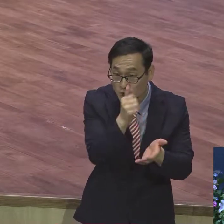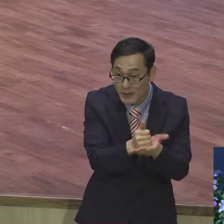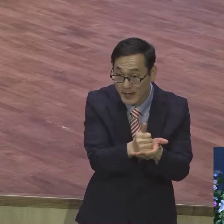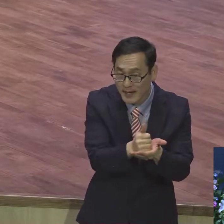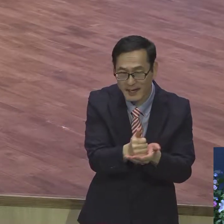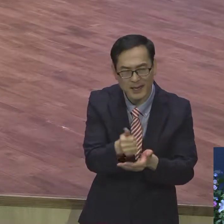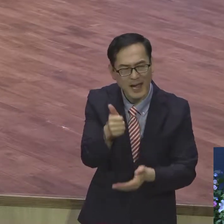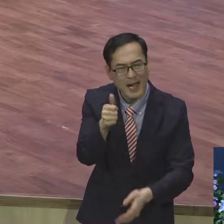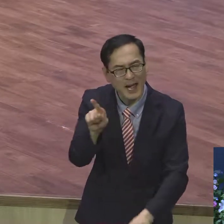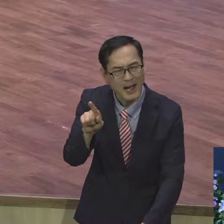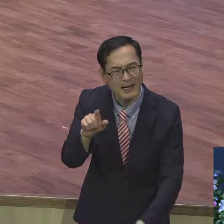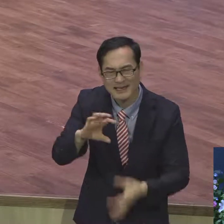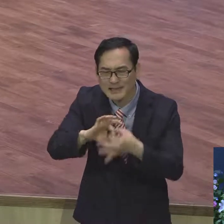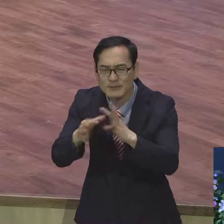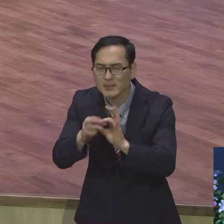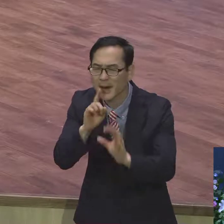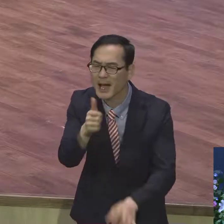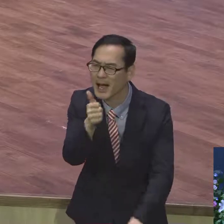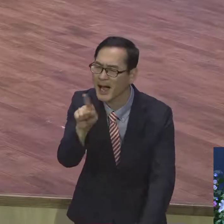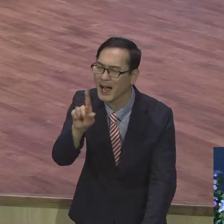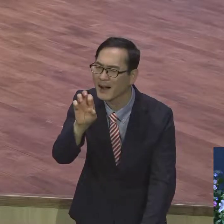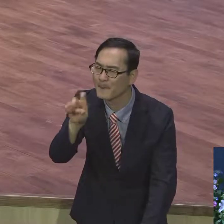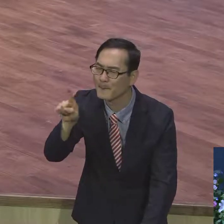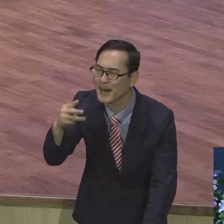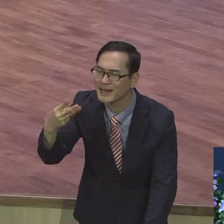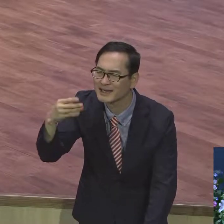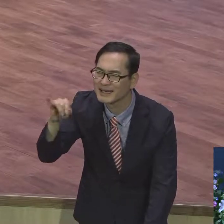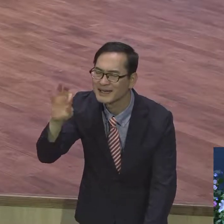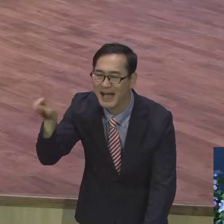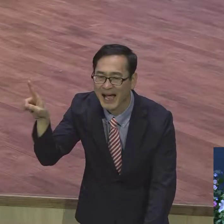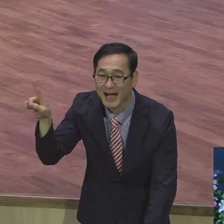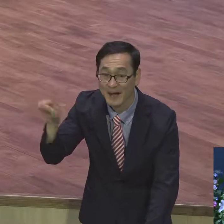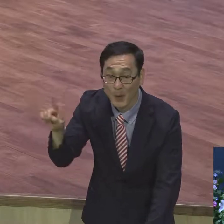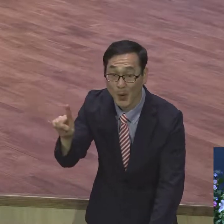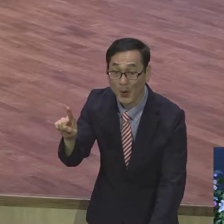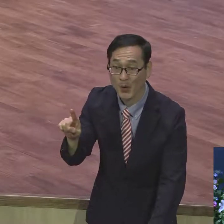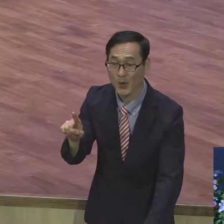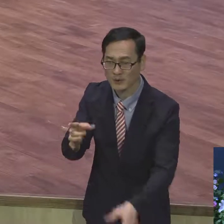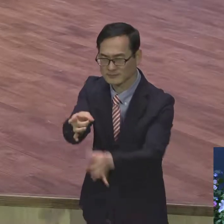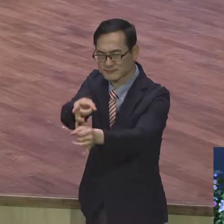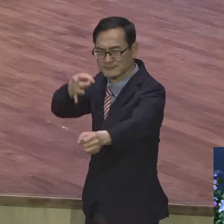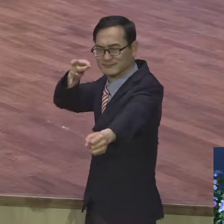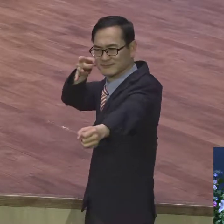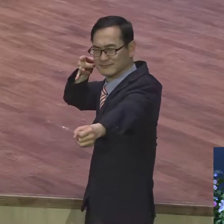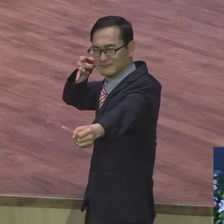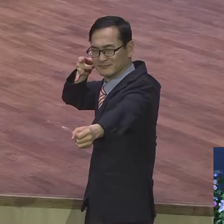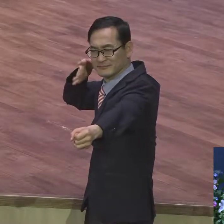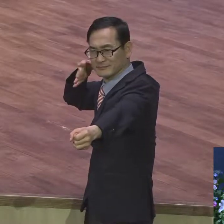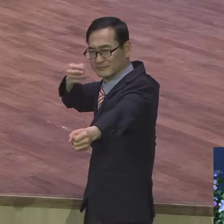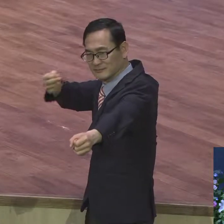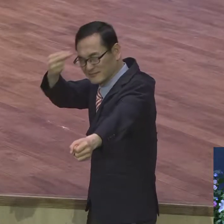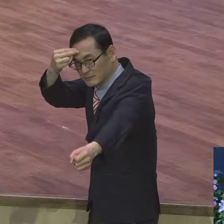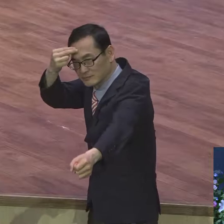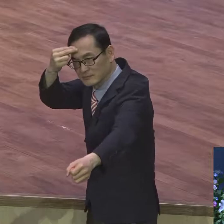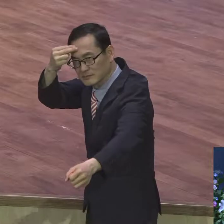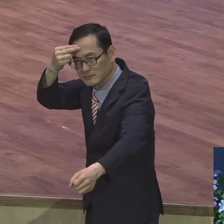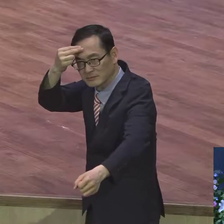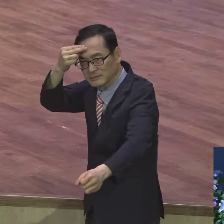하말티아라 무슨 뜻이냐 관역을 빗나갔다 화살을 쏘는데 화살이 관역에 딱 맞아야 되는데